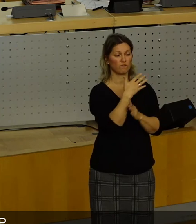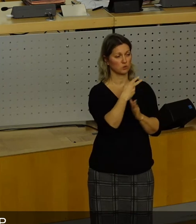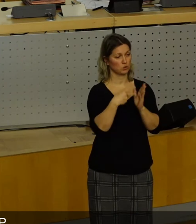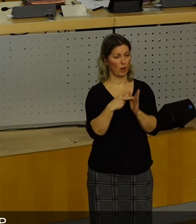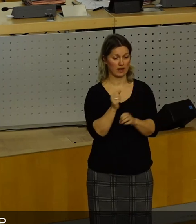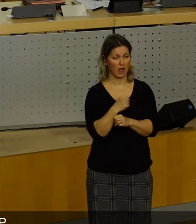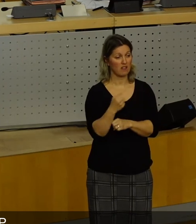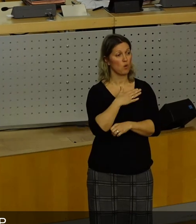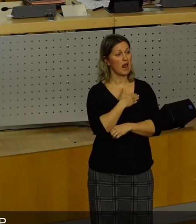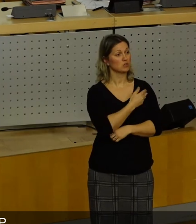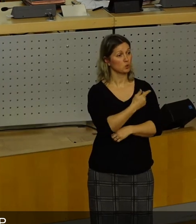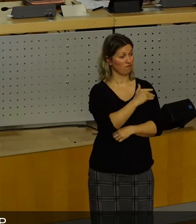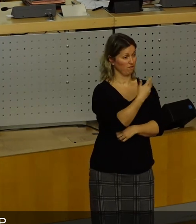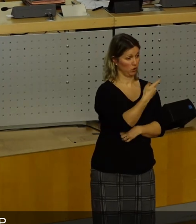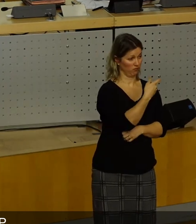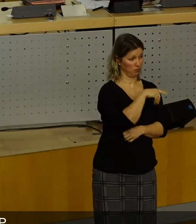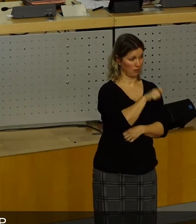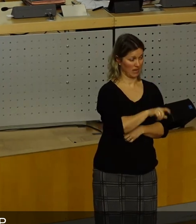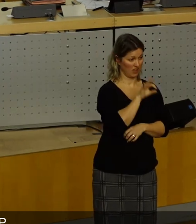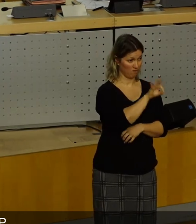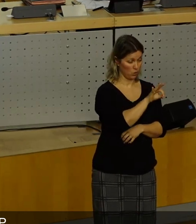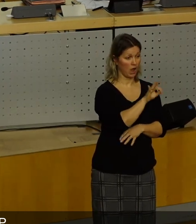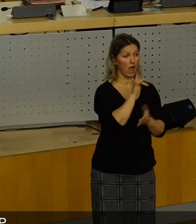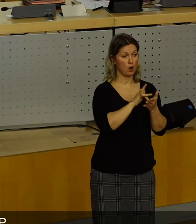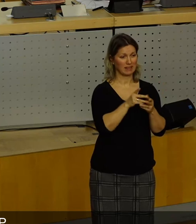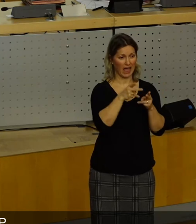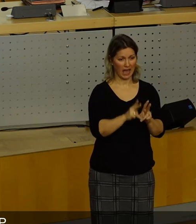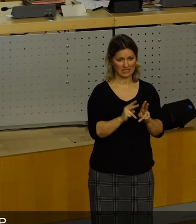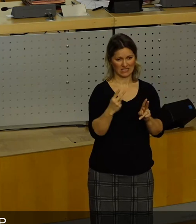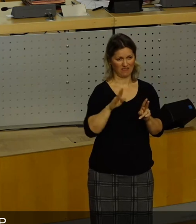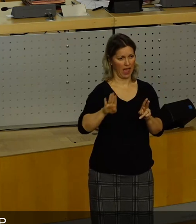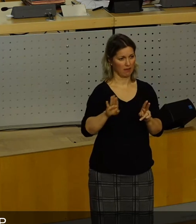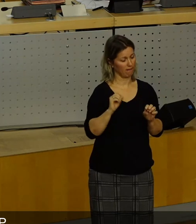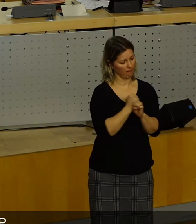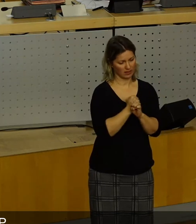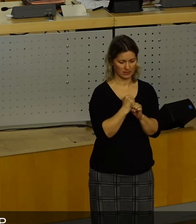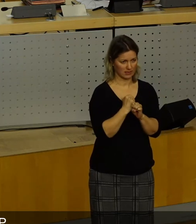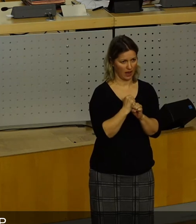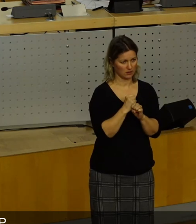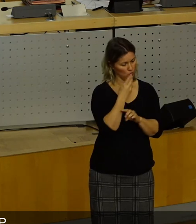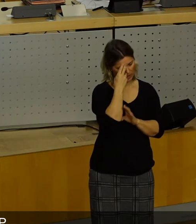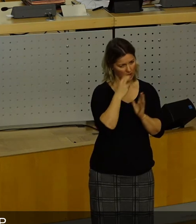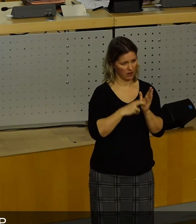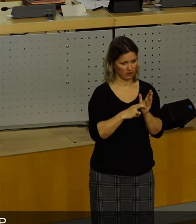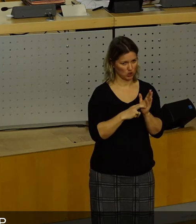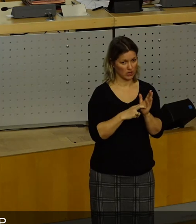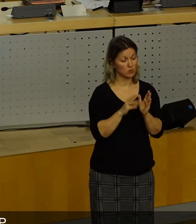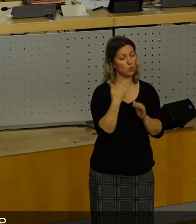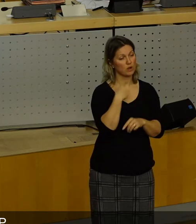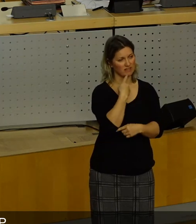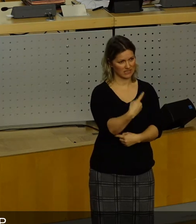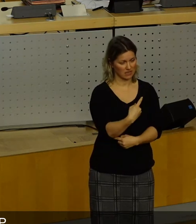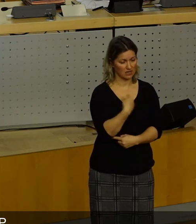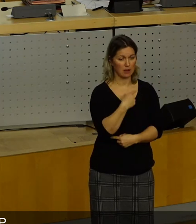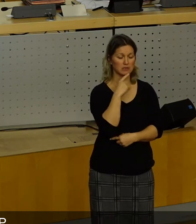ein links-grünes Lager fünf Bürgermeister, für ein Mitte-Rechts-Lager zwei Bürgermeister. Nein, das machen wir nicht. Es muss, wenn, dann